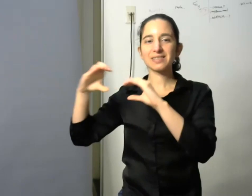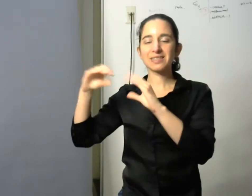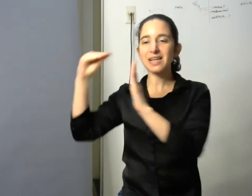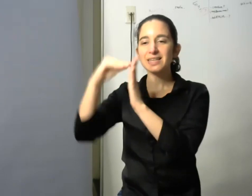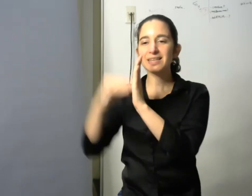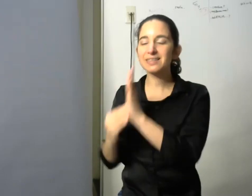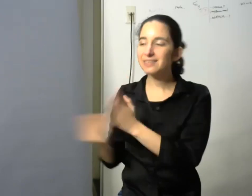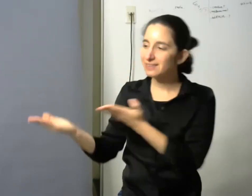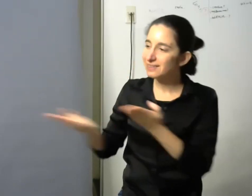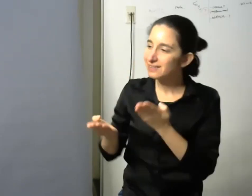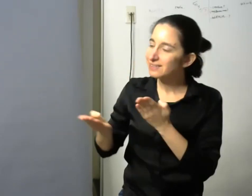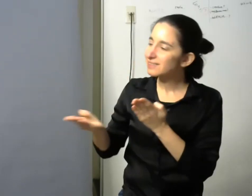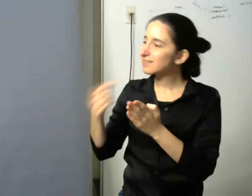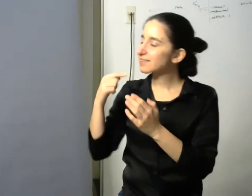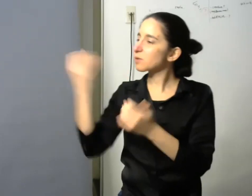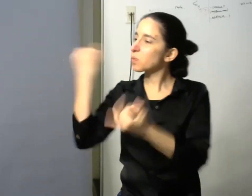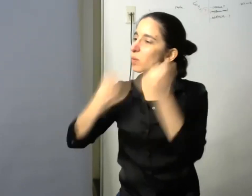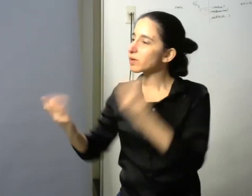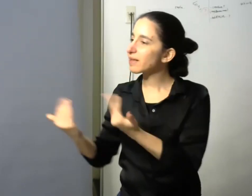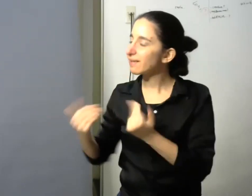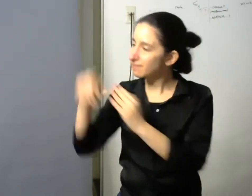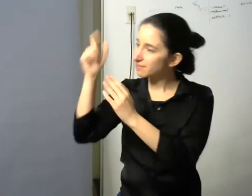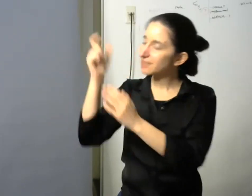decinos cómo cómo siguió ese espacio